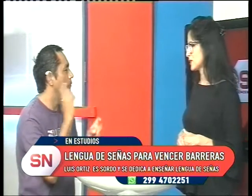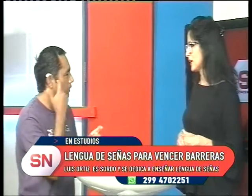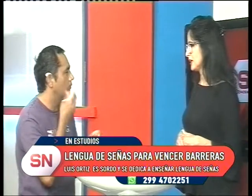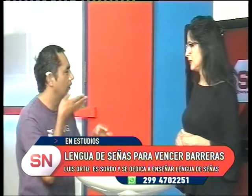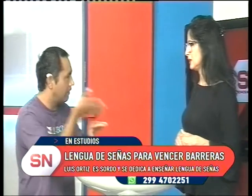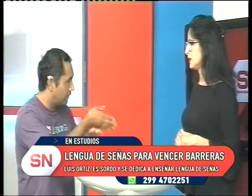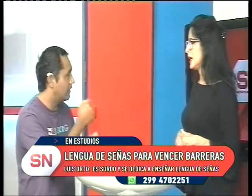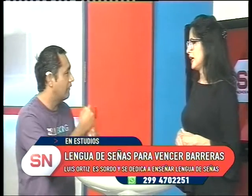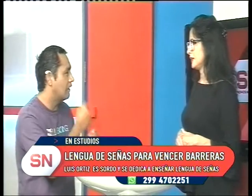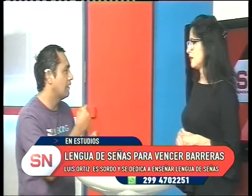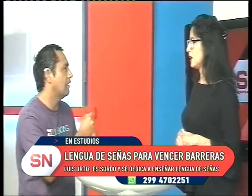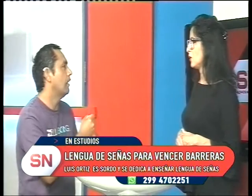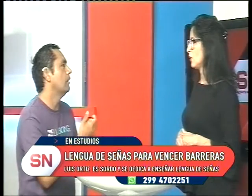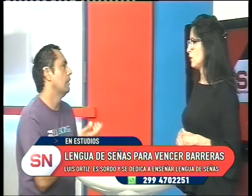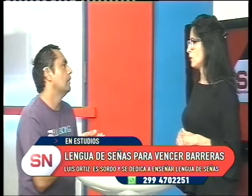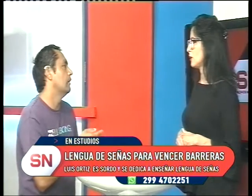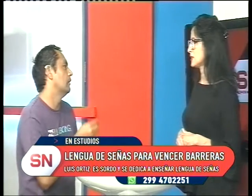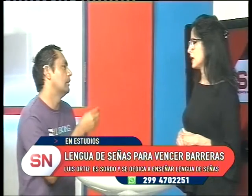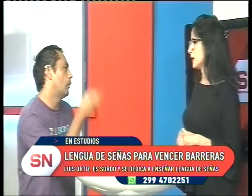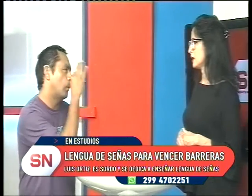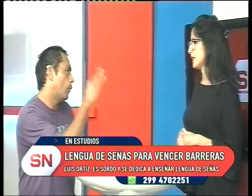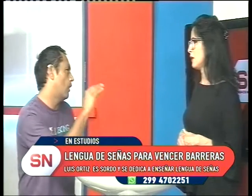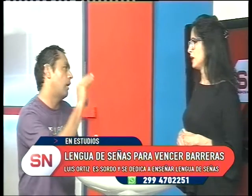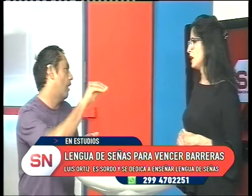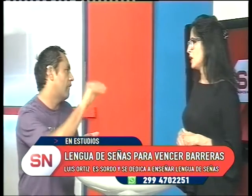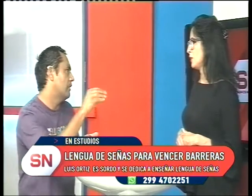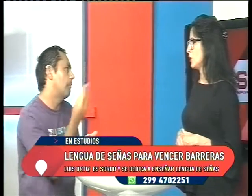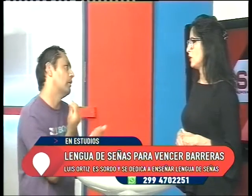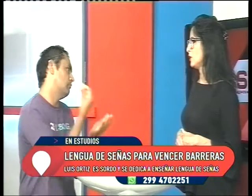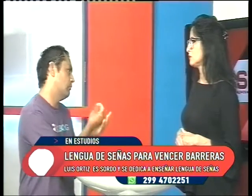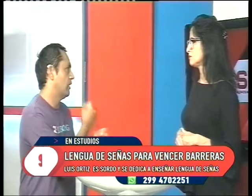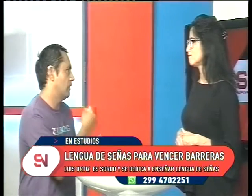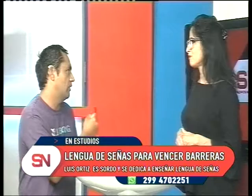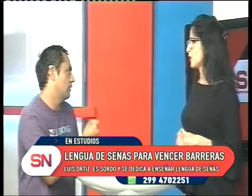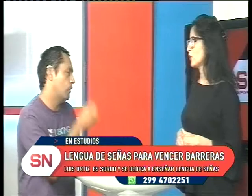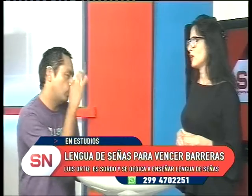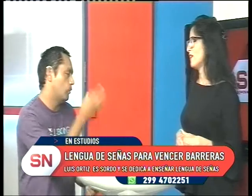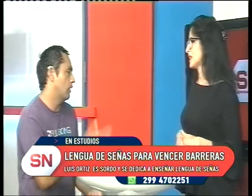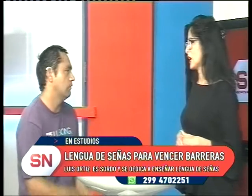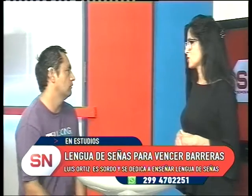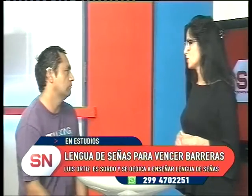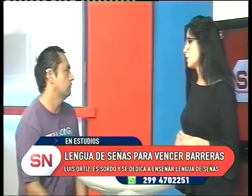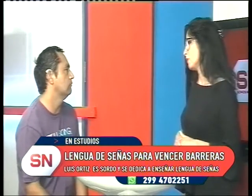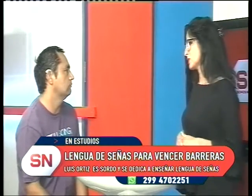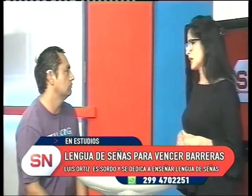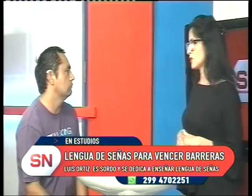que tienen trabajo estable. Pero nunca nos avisan a nosotros, como personas sordas,